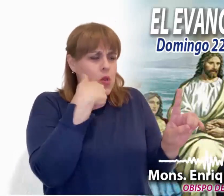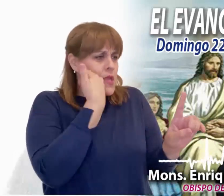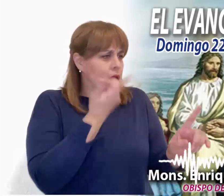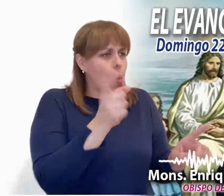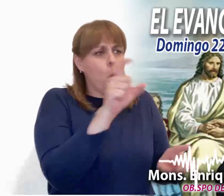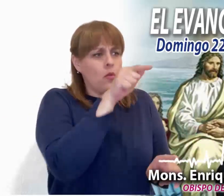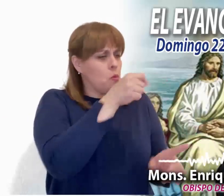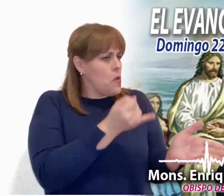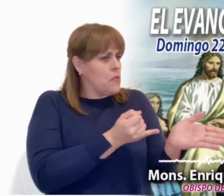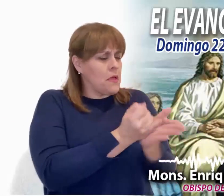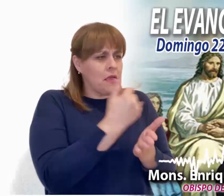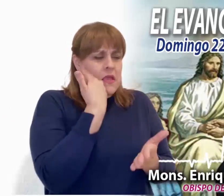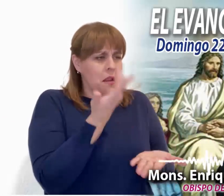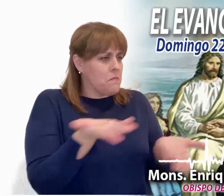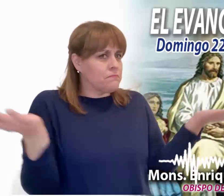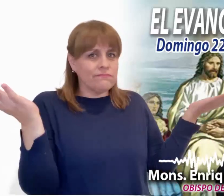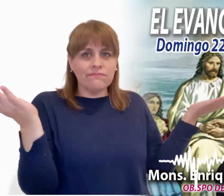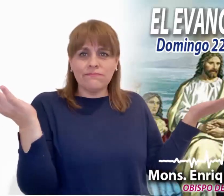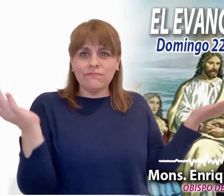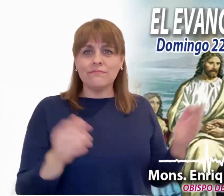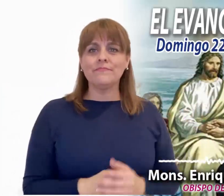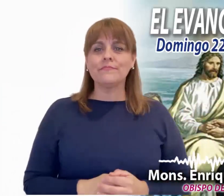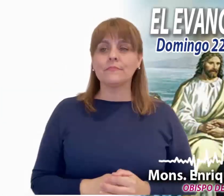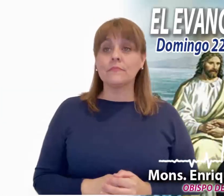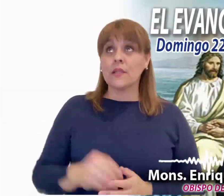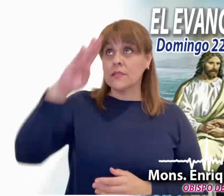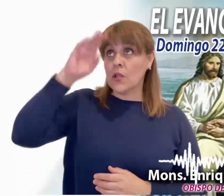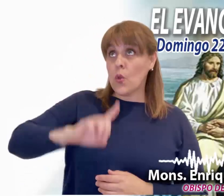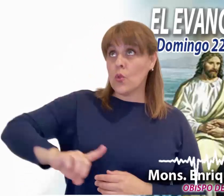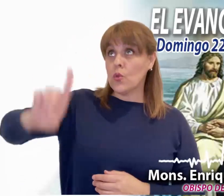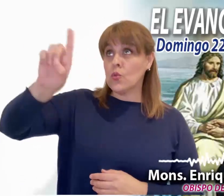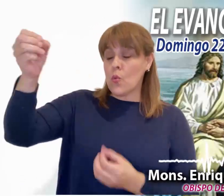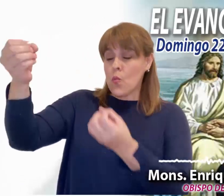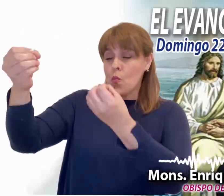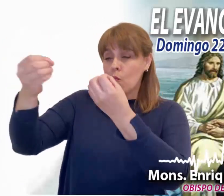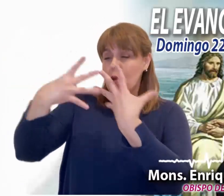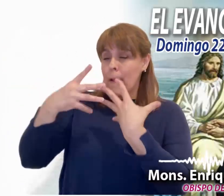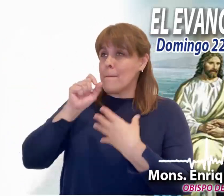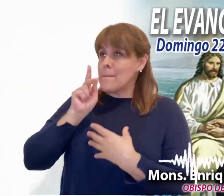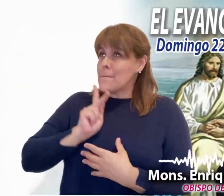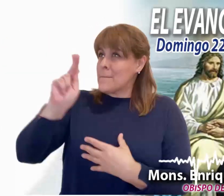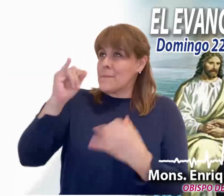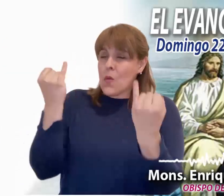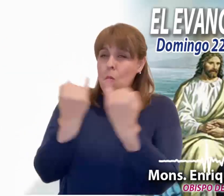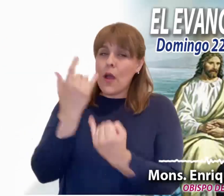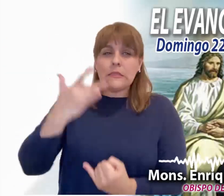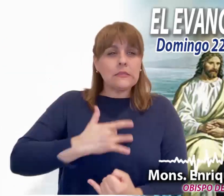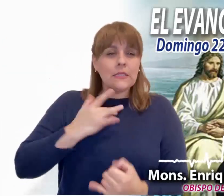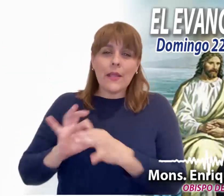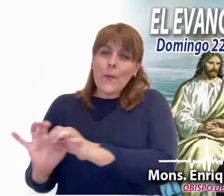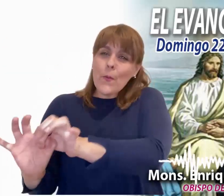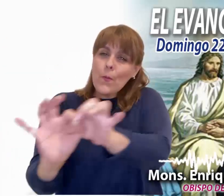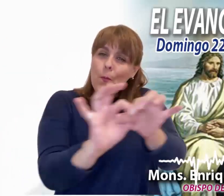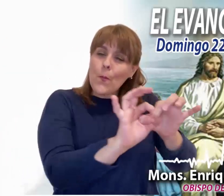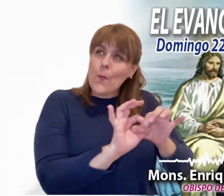quieras, cuando tú lo quieras. Dios nuestro, tú que puedes darnos un mismo querer